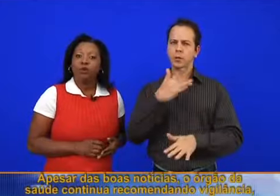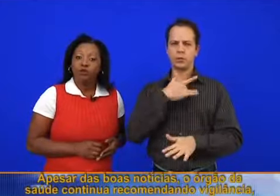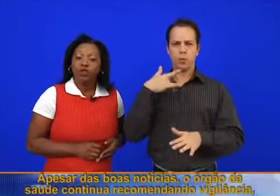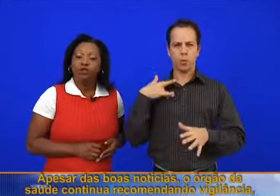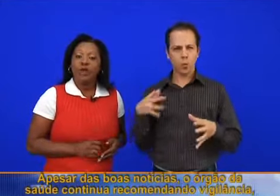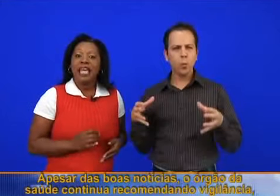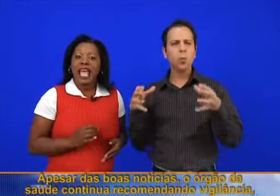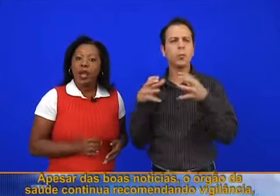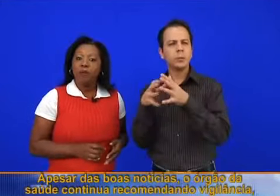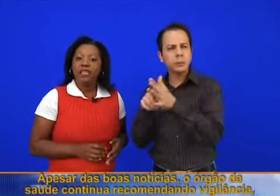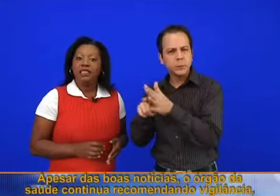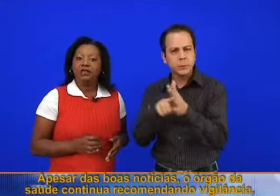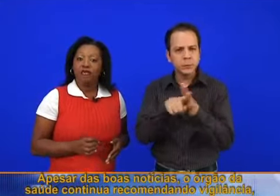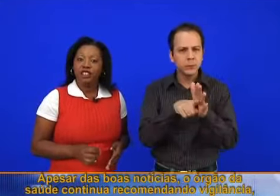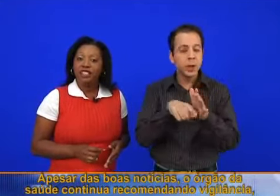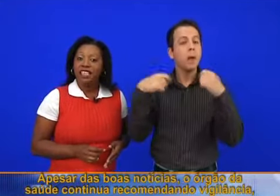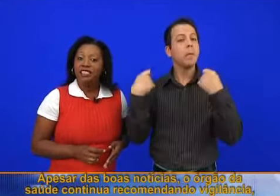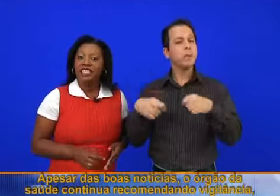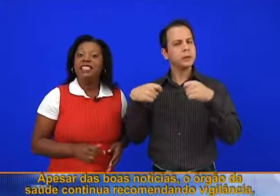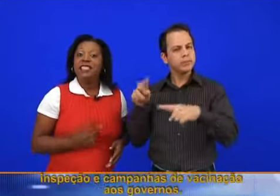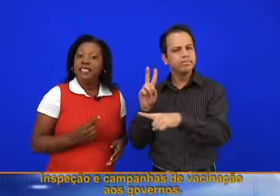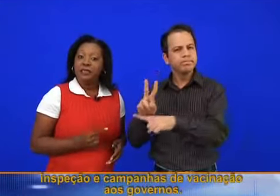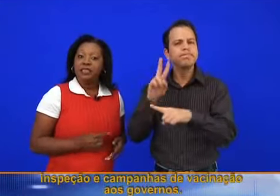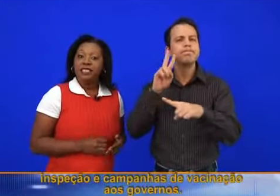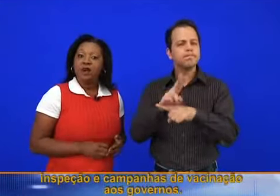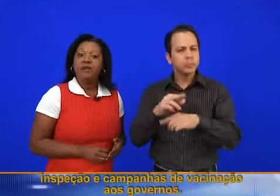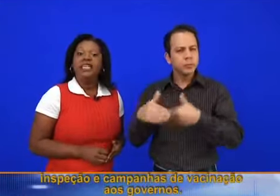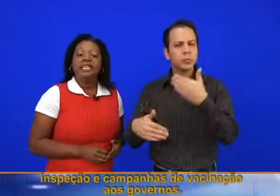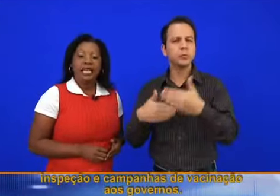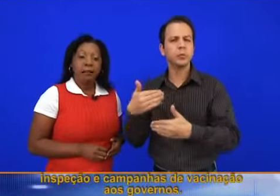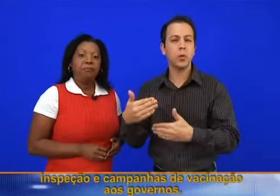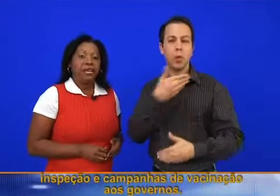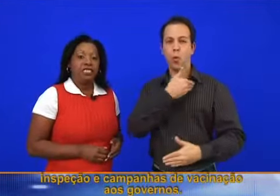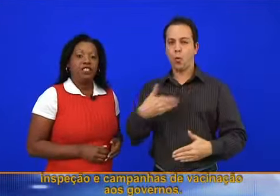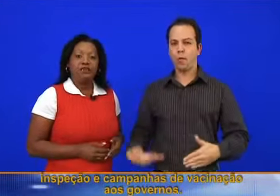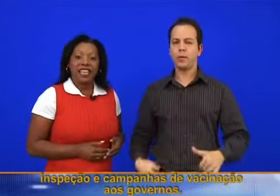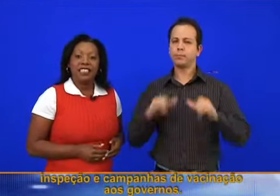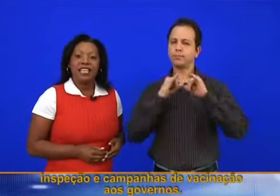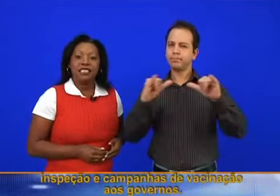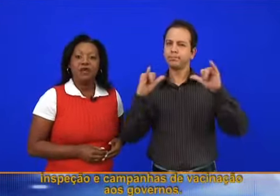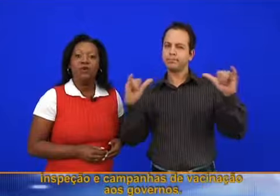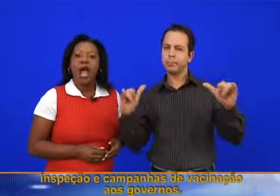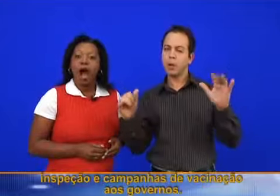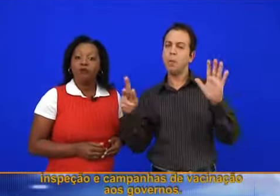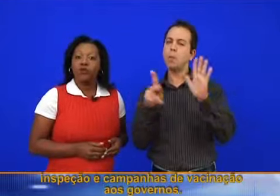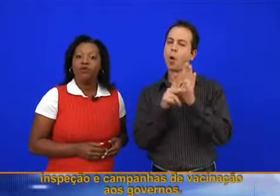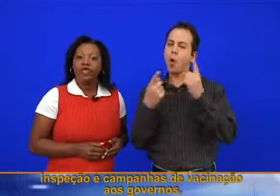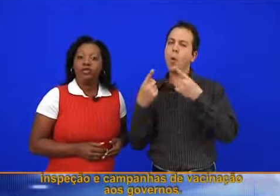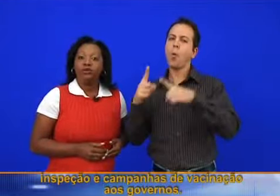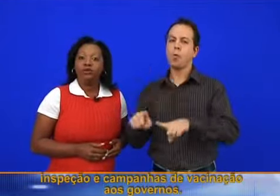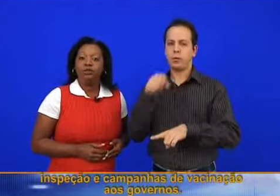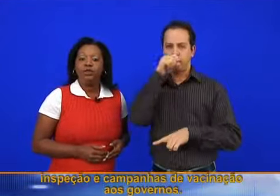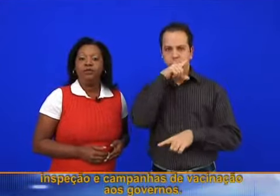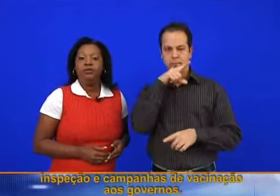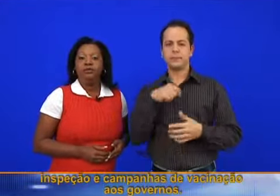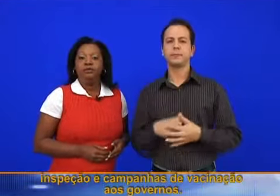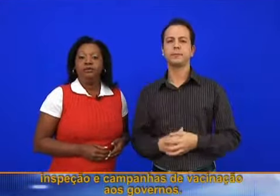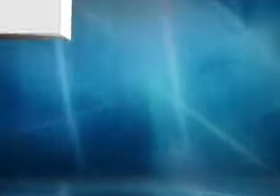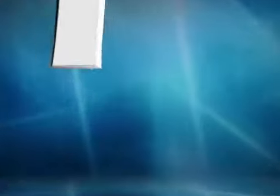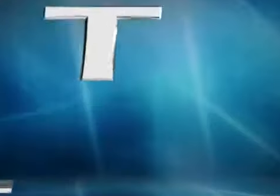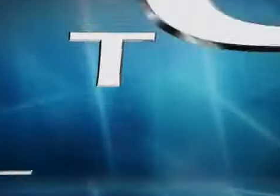da saúde continua recomendando vigilância, inspeção e campanhas de vacinação aos governos.